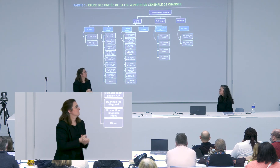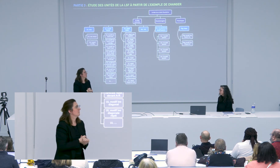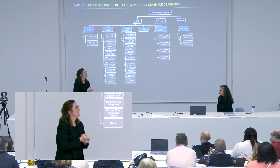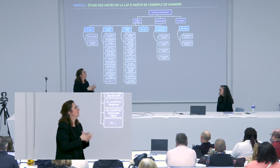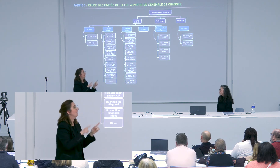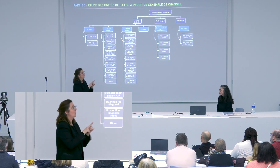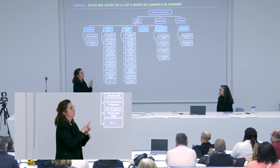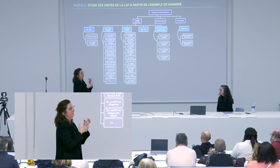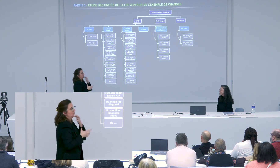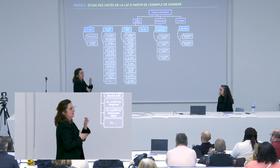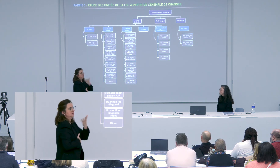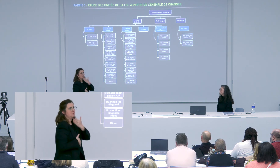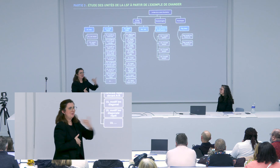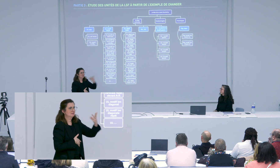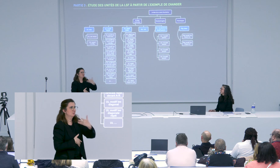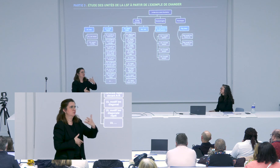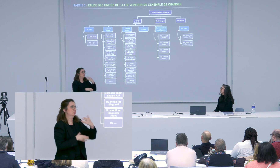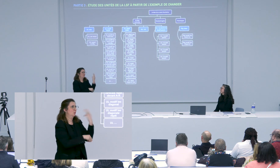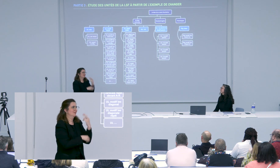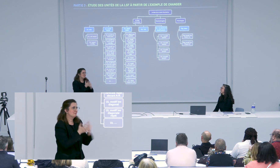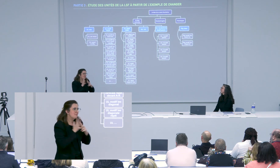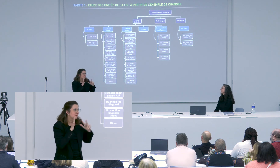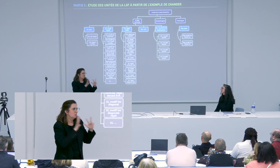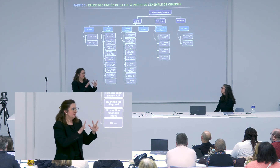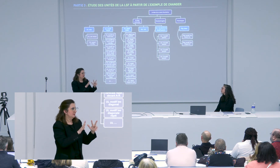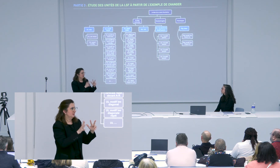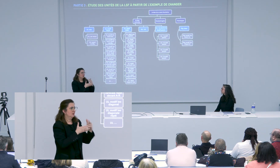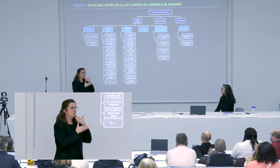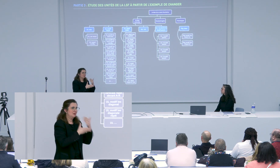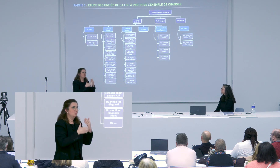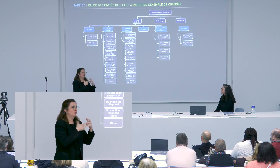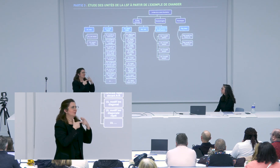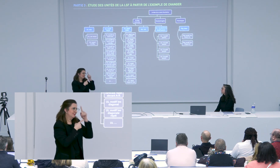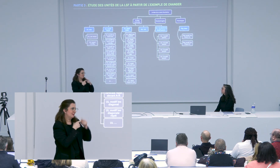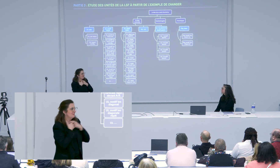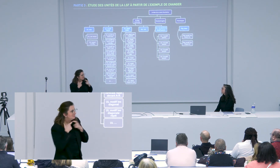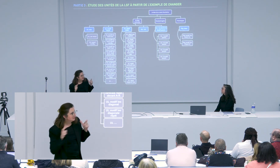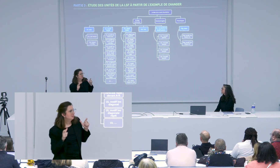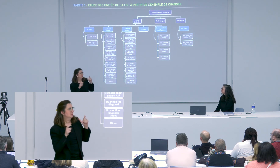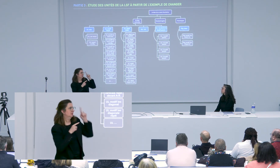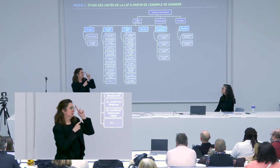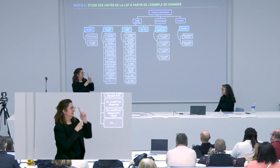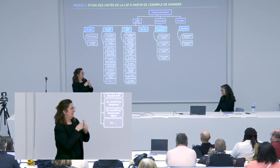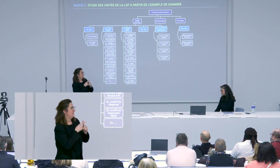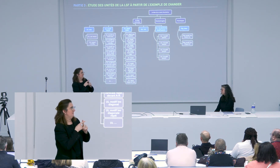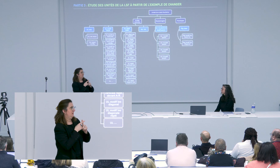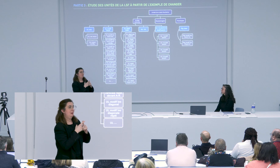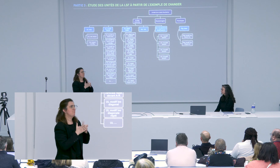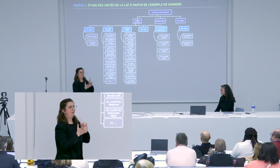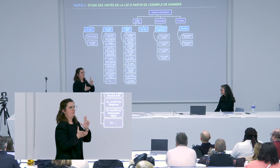thèse qui a duré 5 ans en tout j'ai envie vraiment de dire merci à l'université Paris VIII pour leur